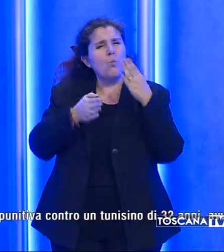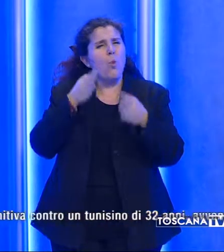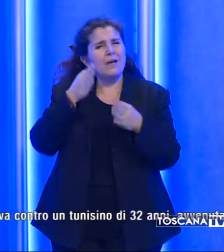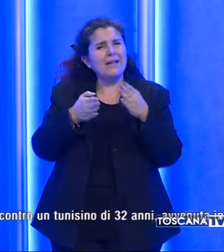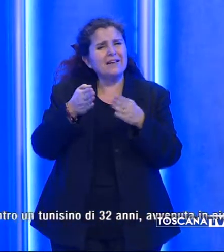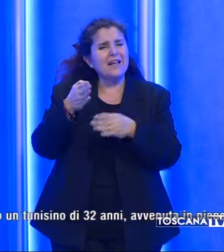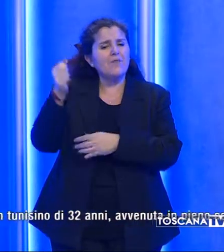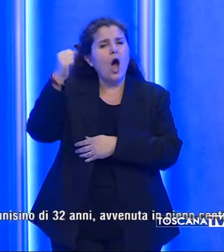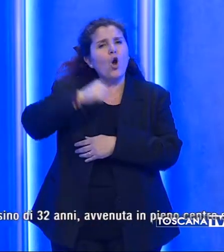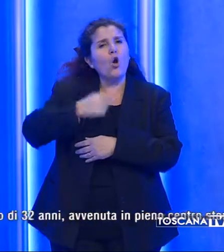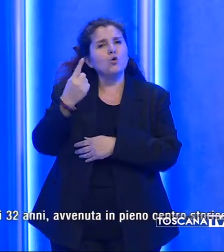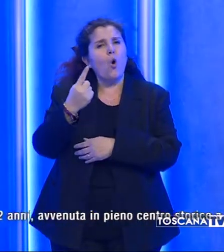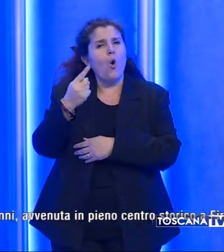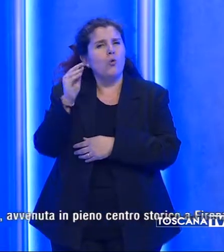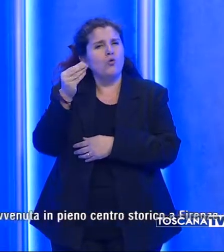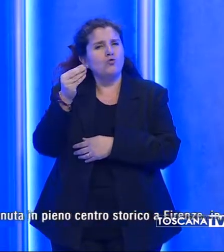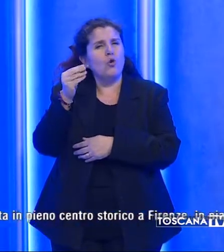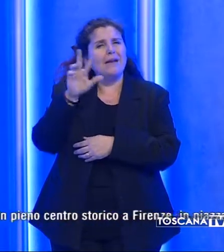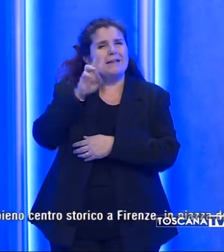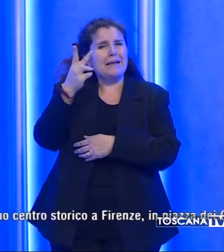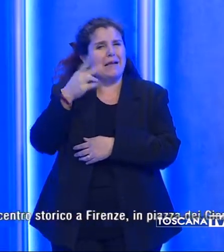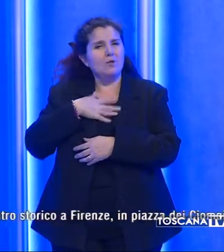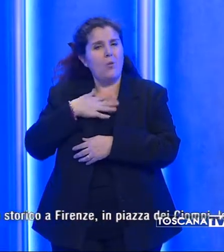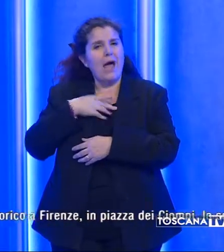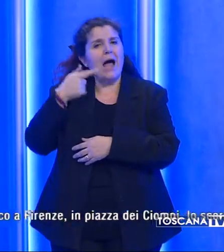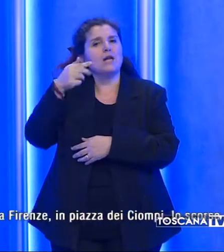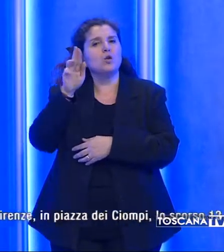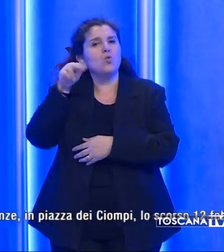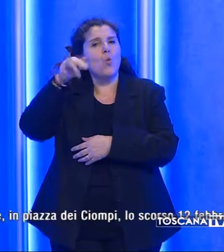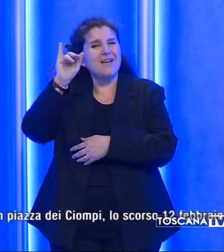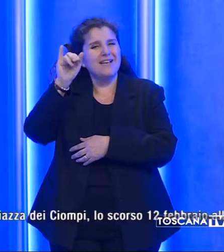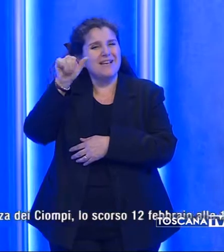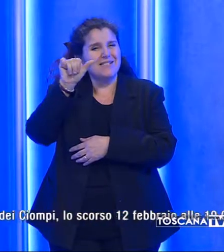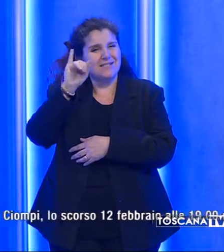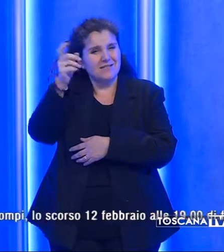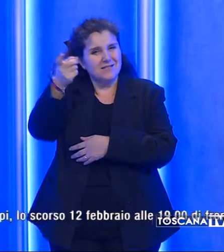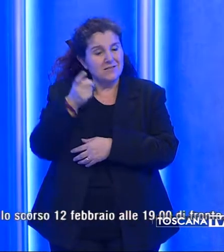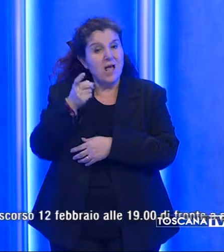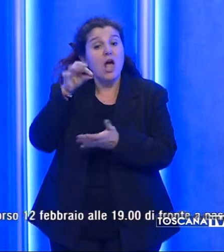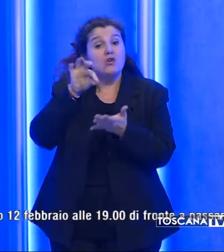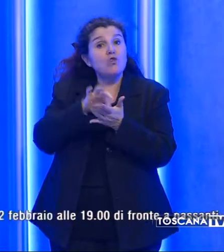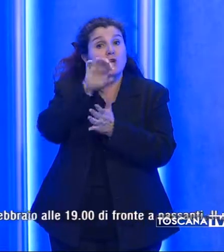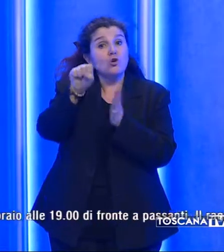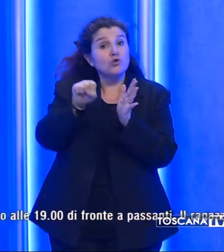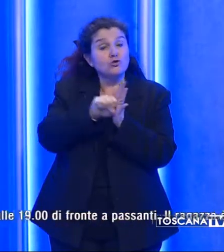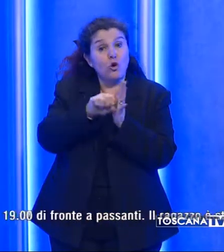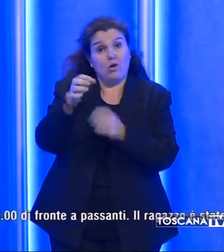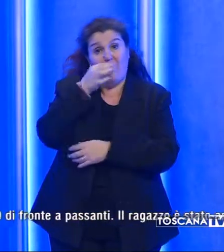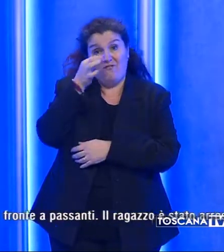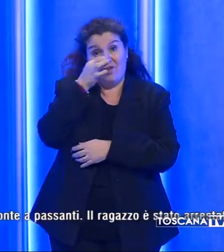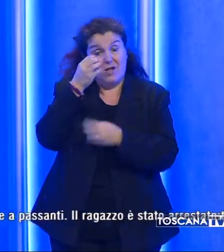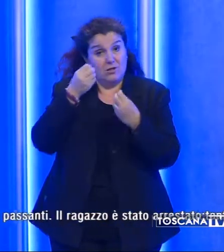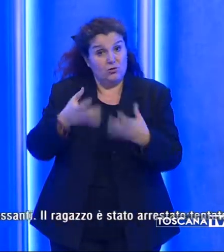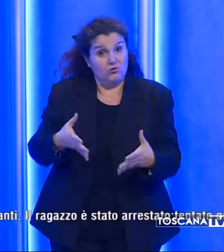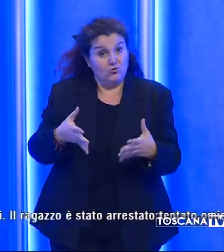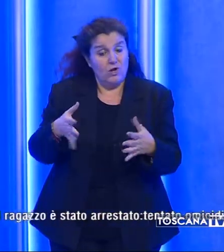contro un tunisino di 32 anni. Avvenuta in pieno centro storico a Firenze